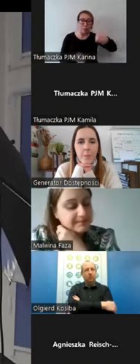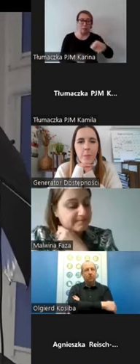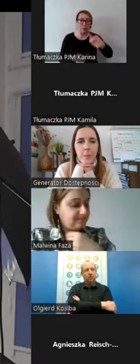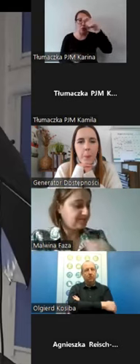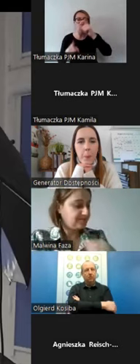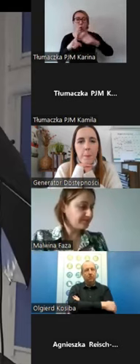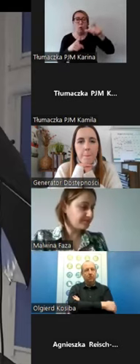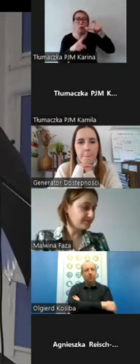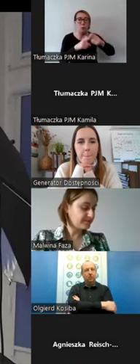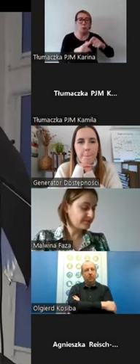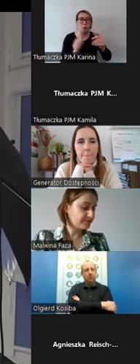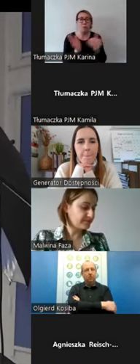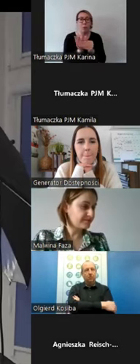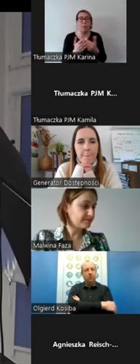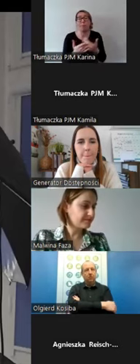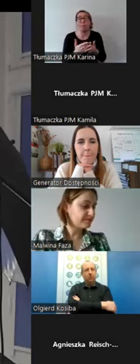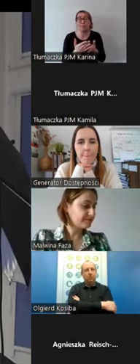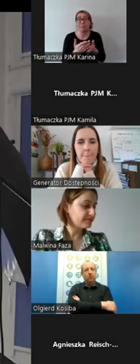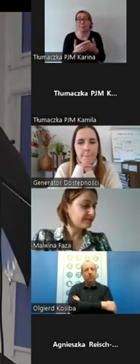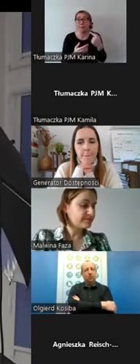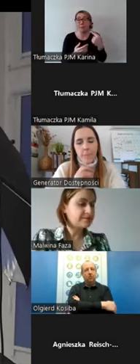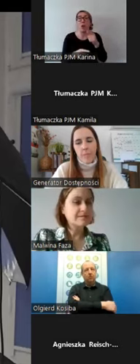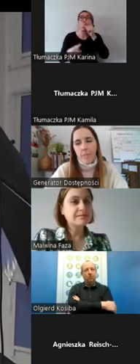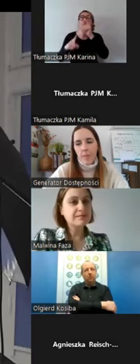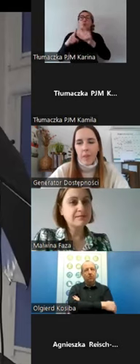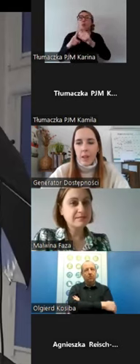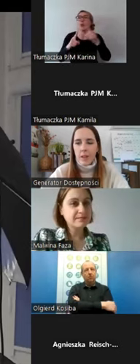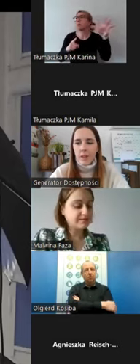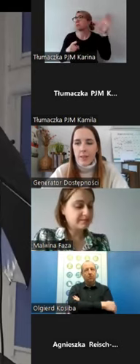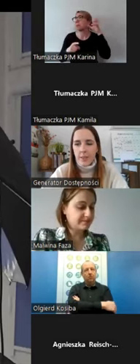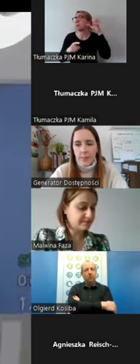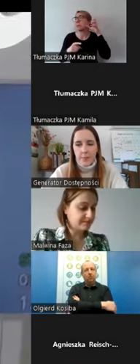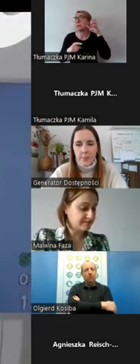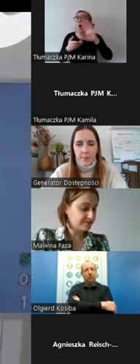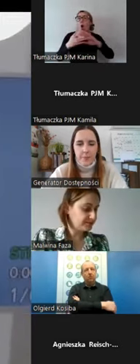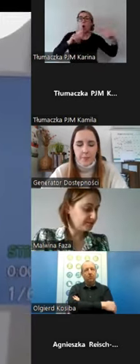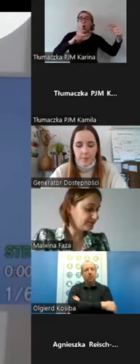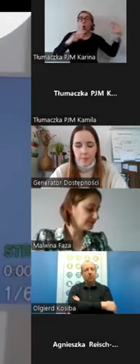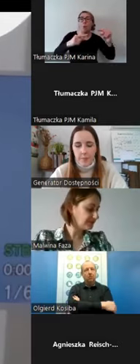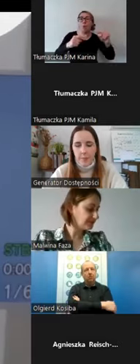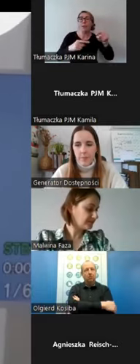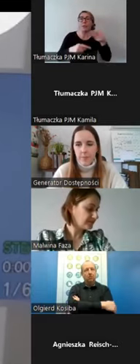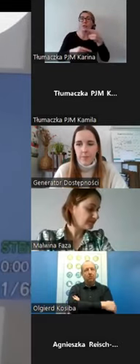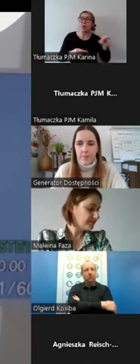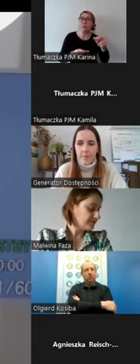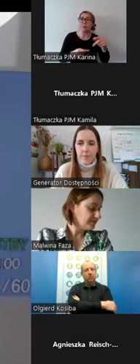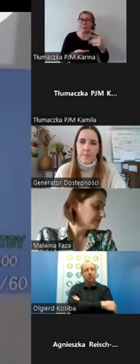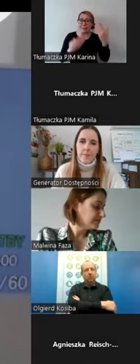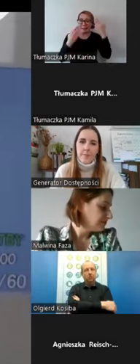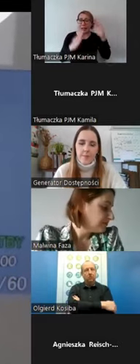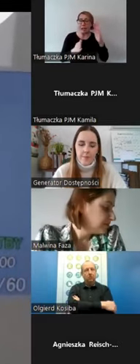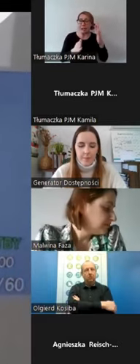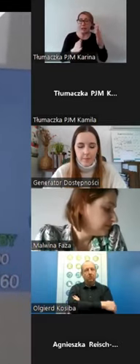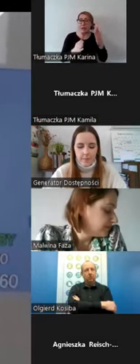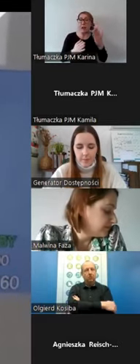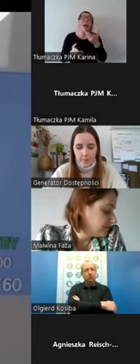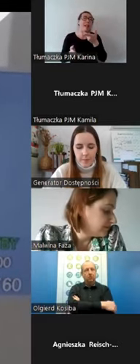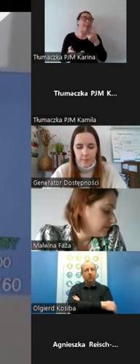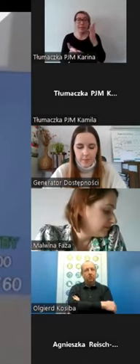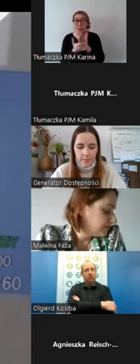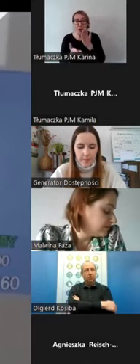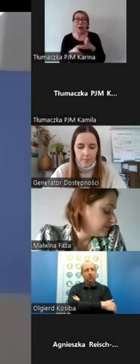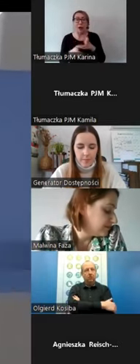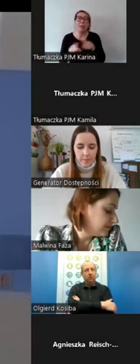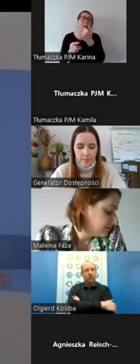słowo, no bo nie słyszą słów wypowiadanych w kontekście danego przedmiotu. Ale nie tylko, bo są też dzieci z innymi